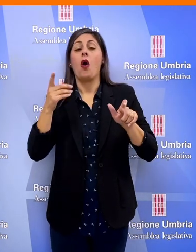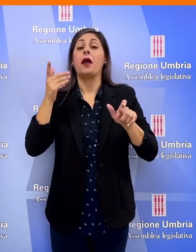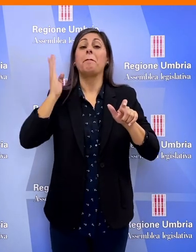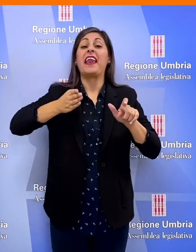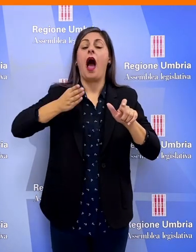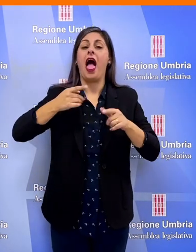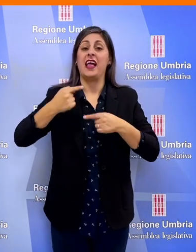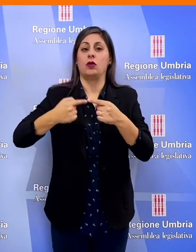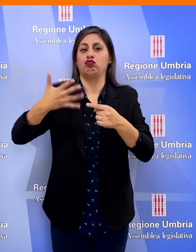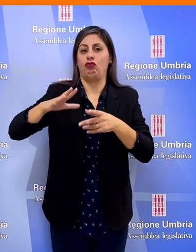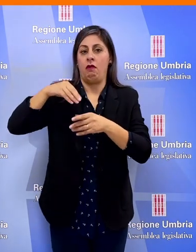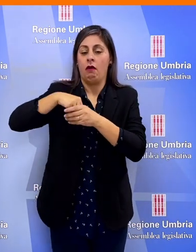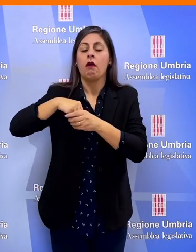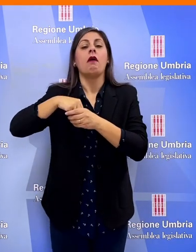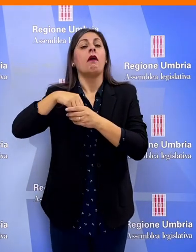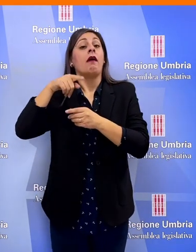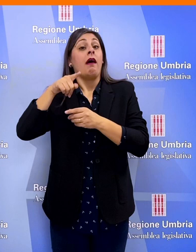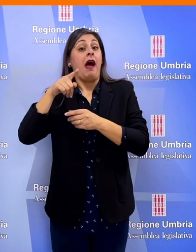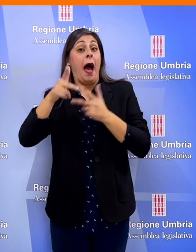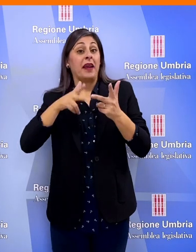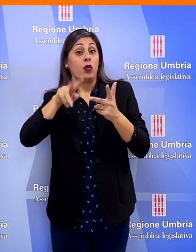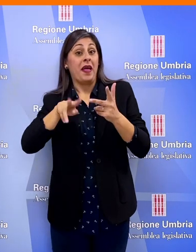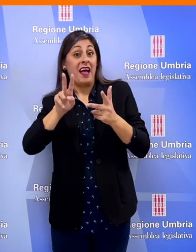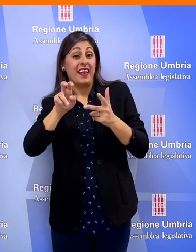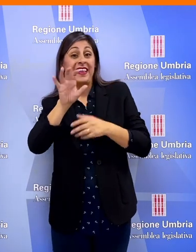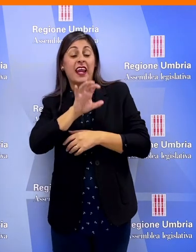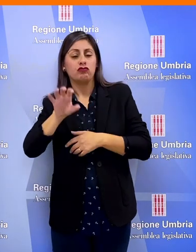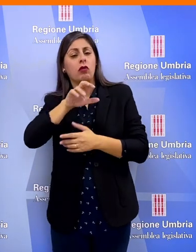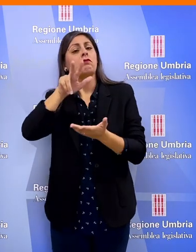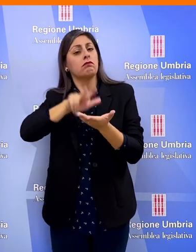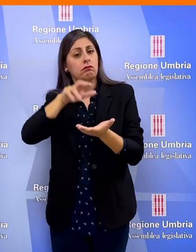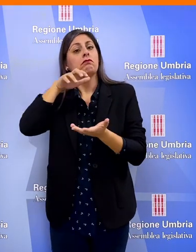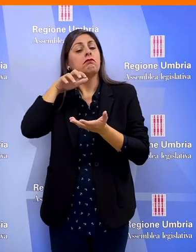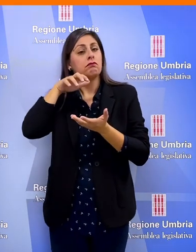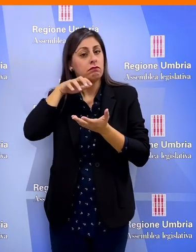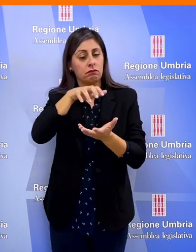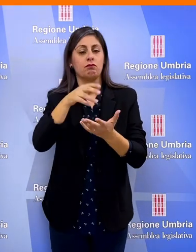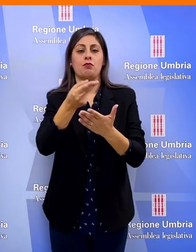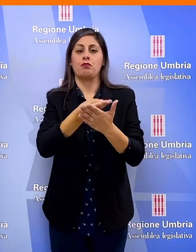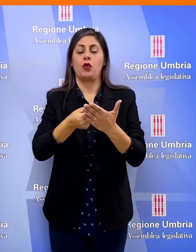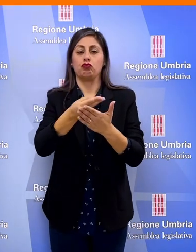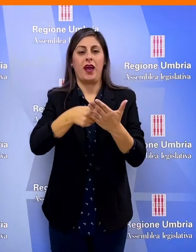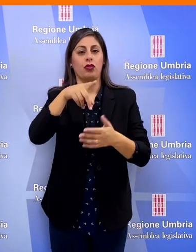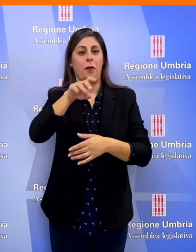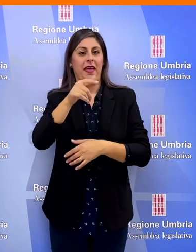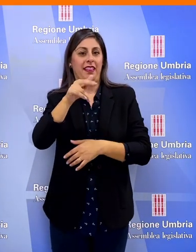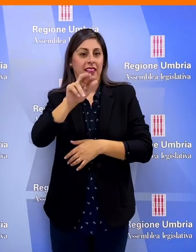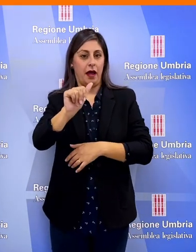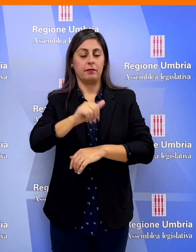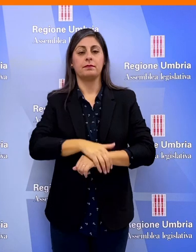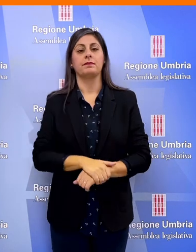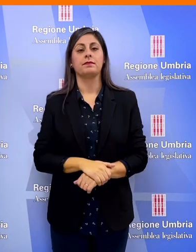penale e nell'aprile 2020 la regione ha approvato e finanziato il progetto PETRA